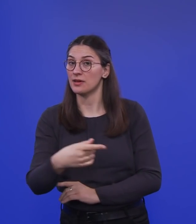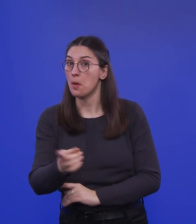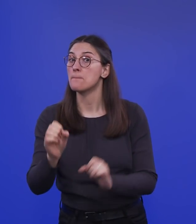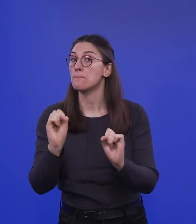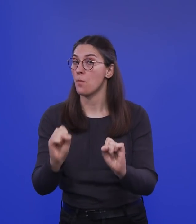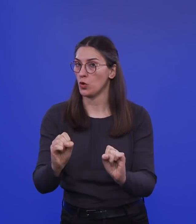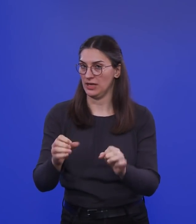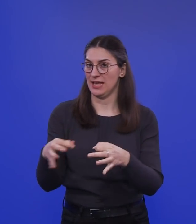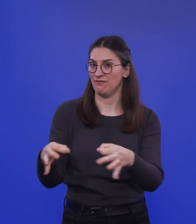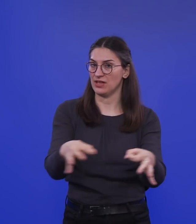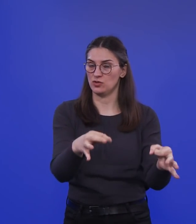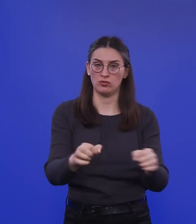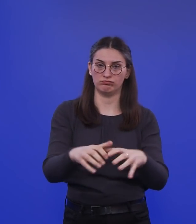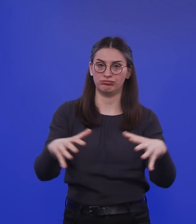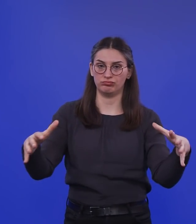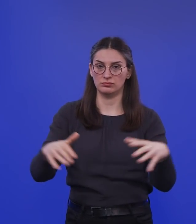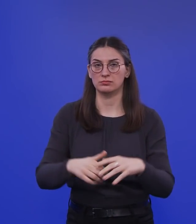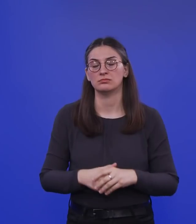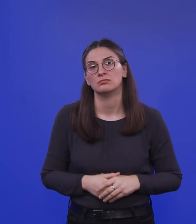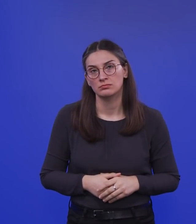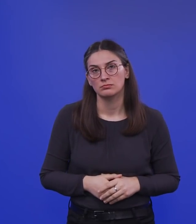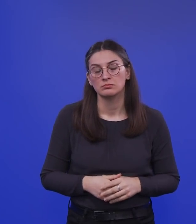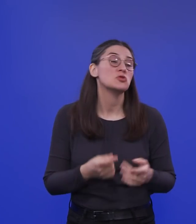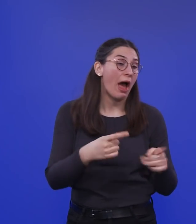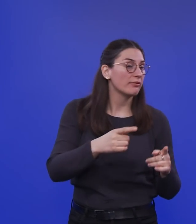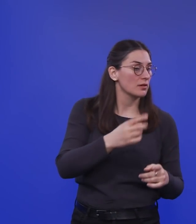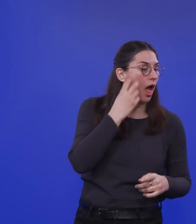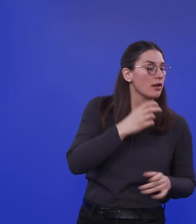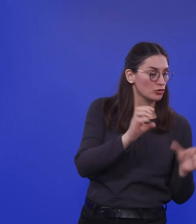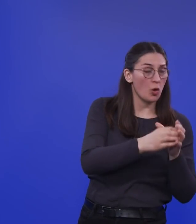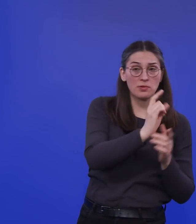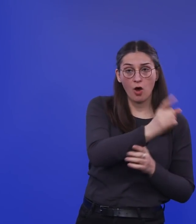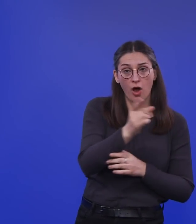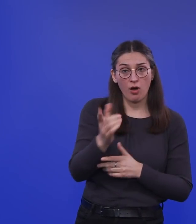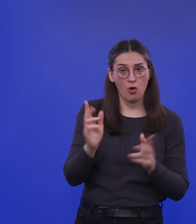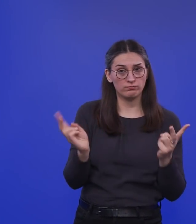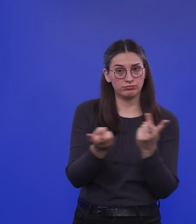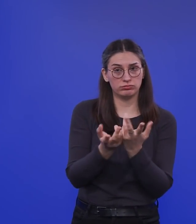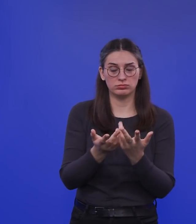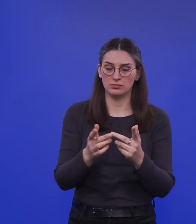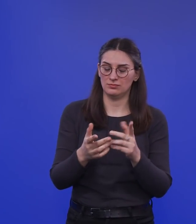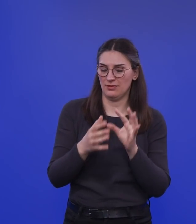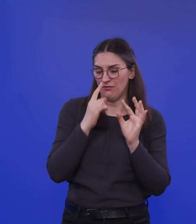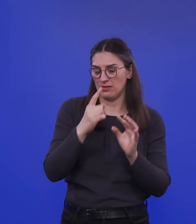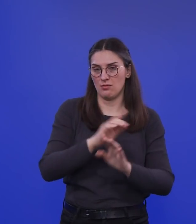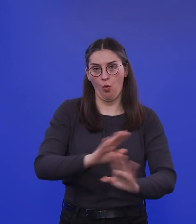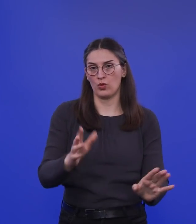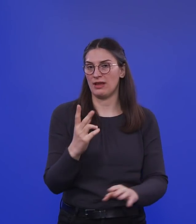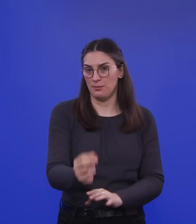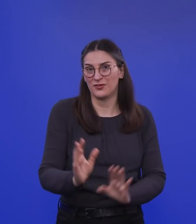Wie man das übrigens auch in anderen Altersgruppen erwarten muss in Abwesenheit eines Impfstoffs. Übrigens, nur um das noch